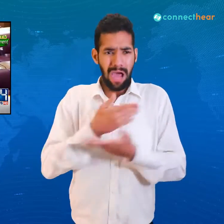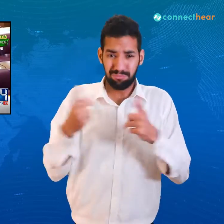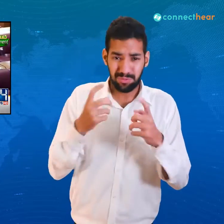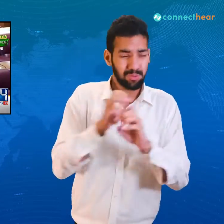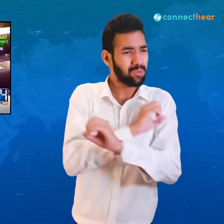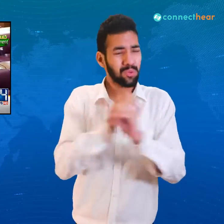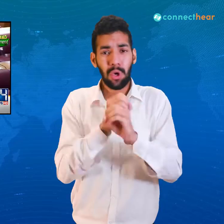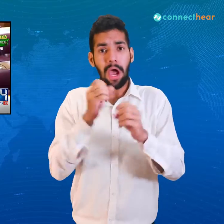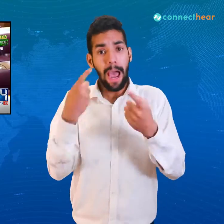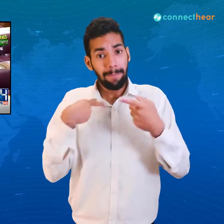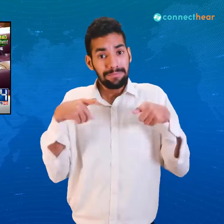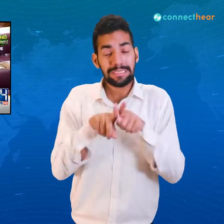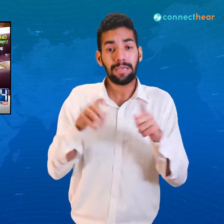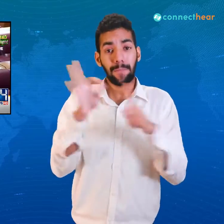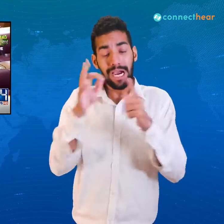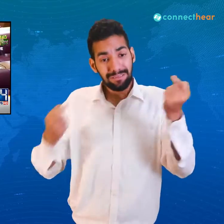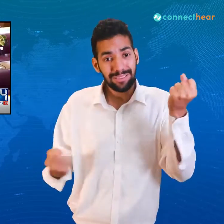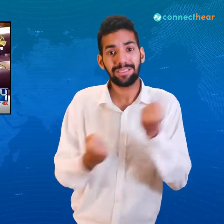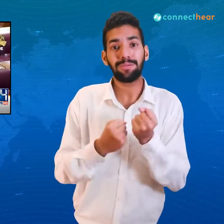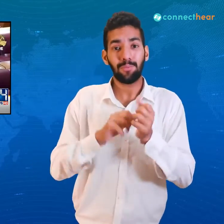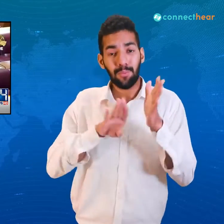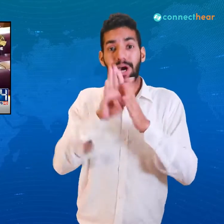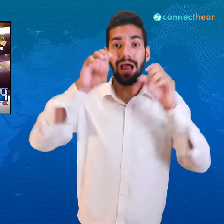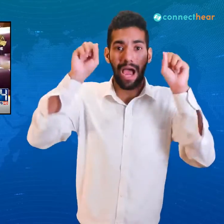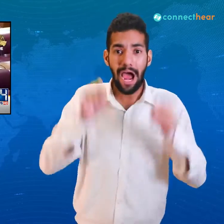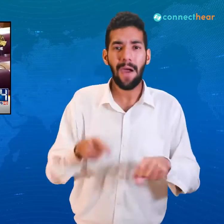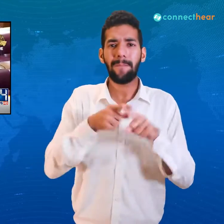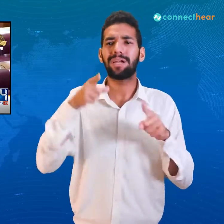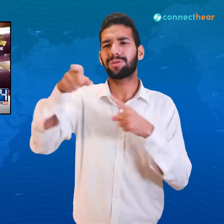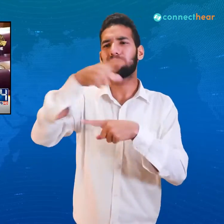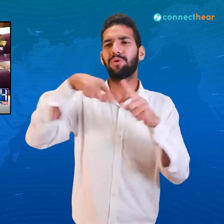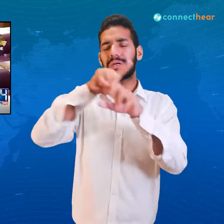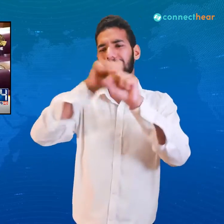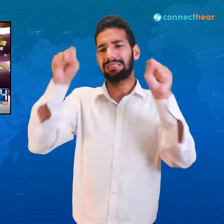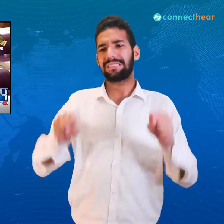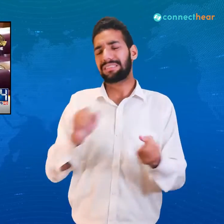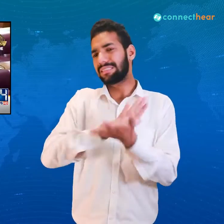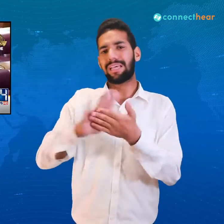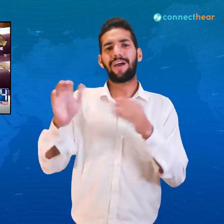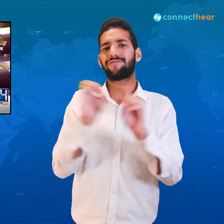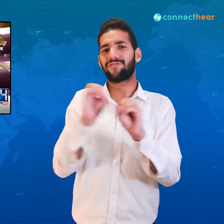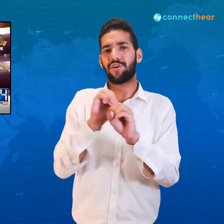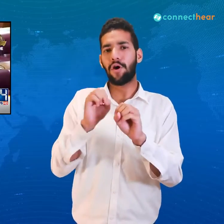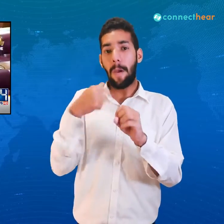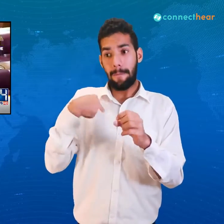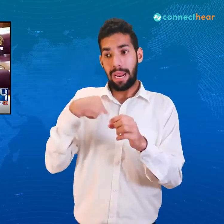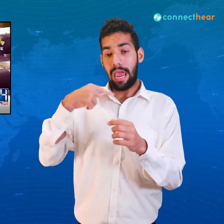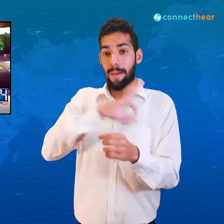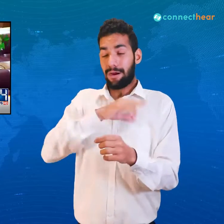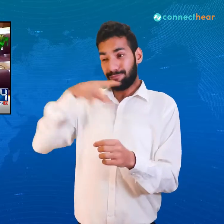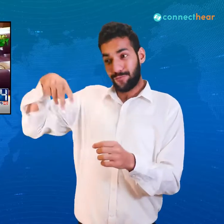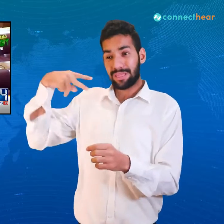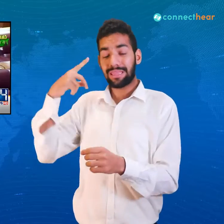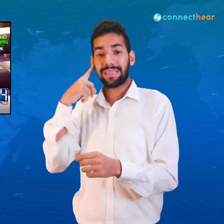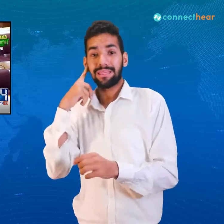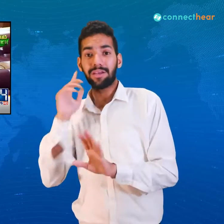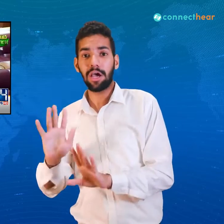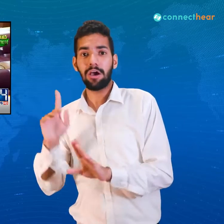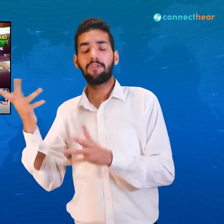پاکستان کو بنانا ہے لیکن آپ کے طریقے کار سے ہمیں اتفاق نہیں وہاں پہ عمران خان صاحب نے کھڑے ہوکے جب انہوں سن رہے تھے انہوں نے یہاں